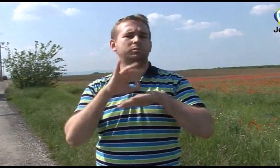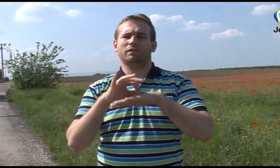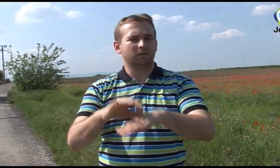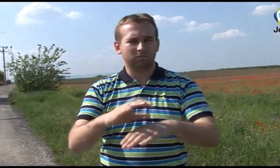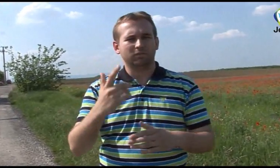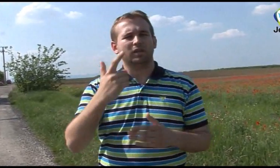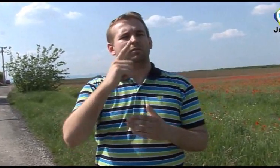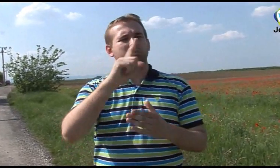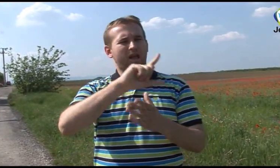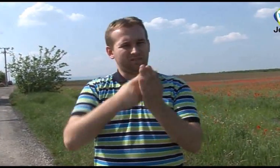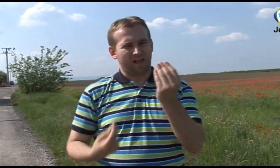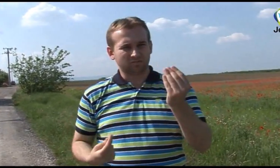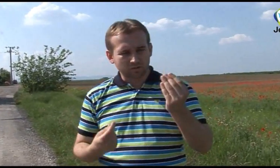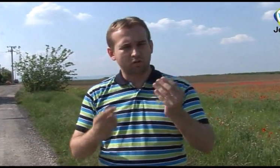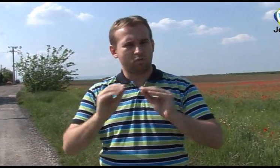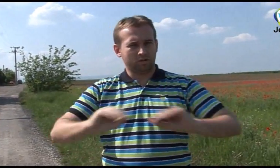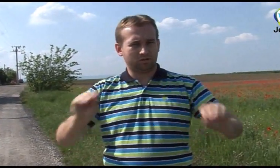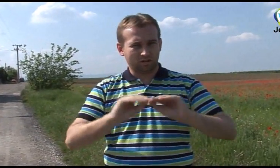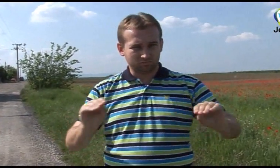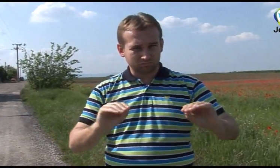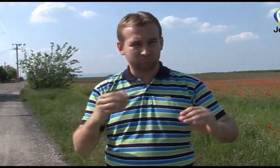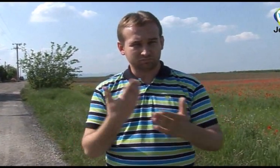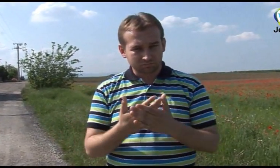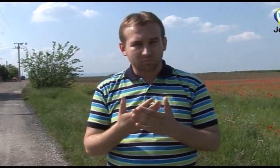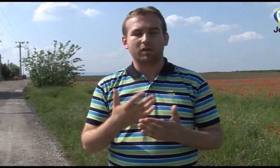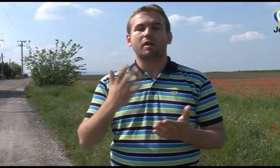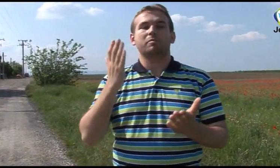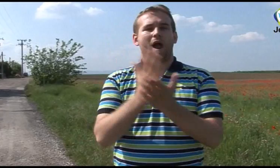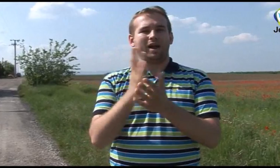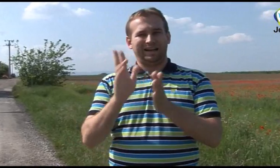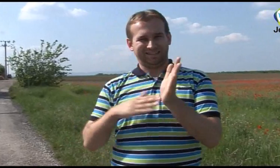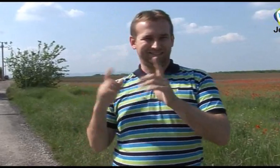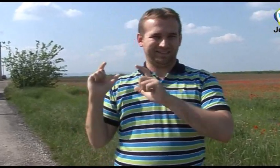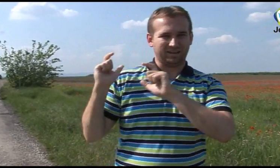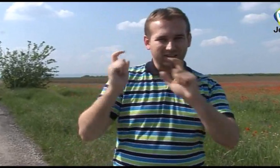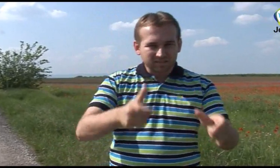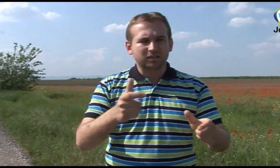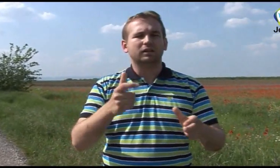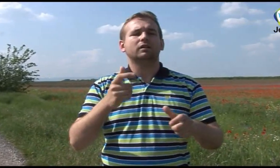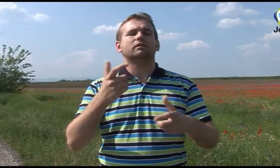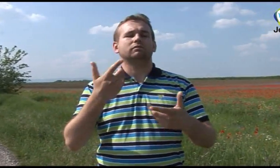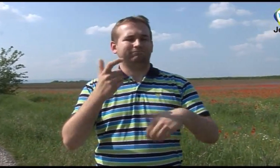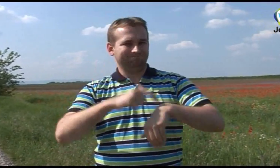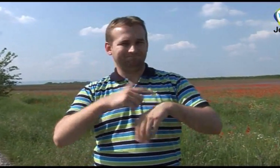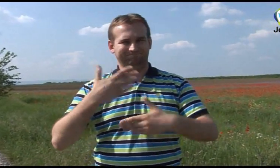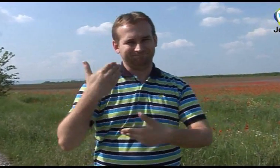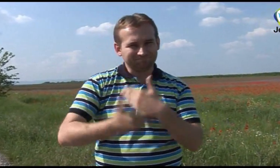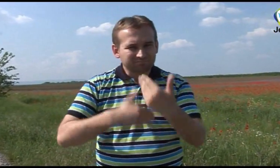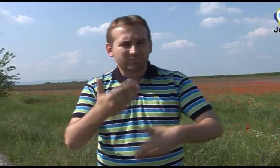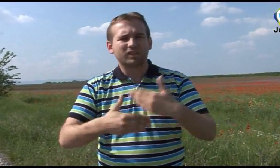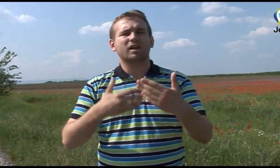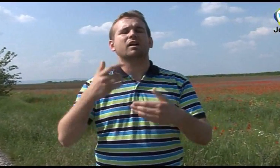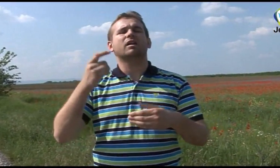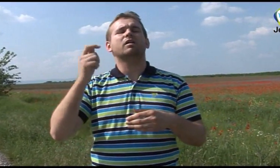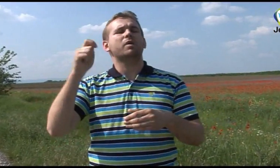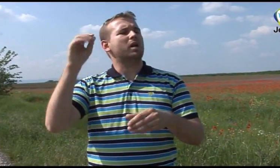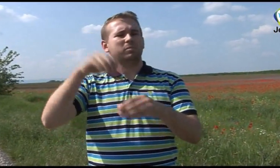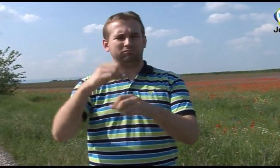bilingvális oktatás bevezetésre kerülhessen hazánkban. Fontos, hogy amikor elérkezik a bevezetés dátuma, addig az oktatásban részlevő szakemberek is